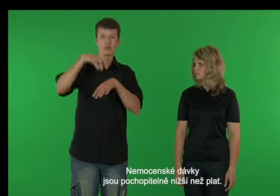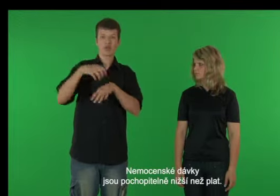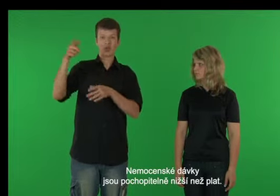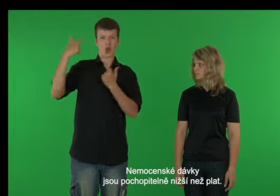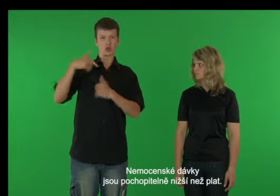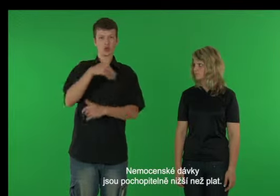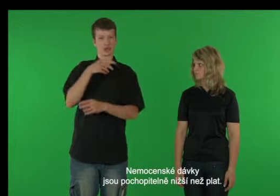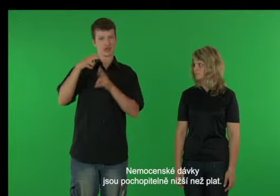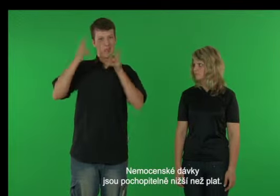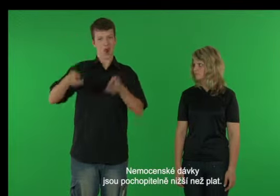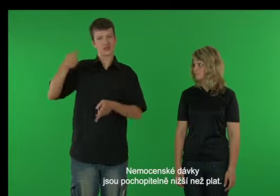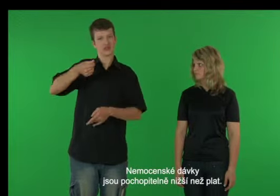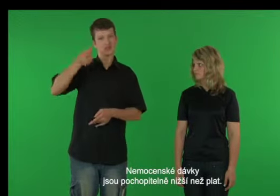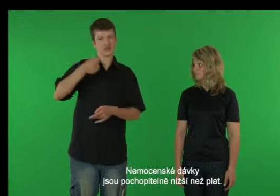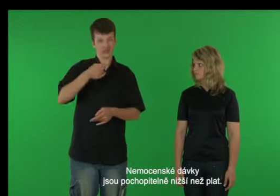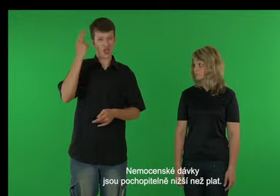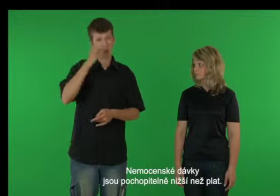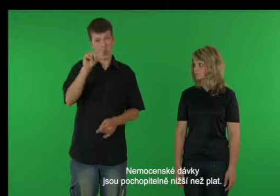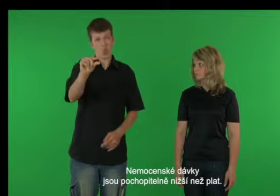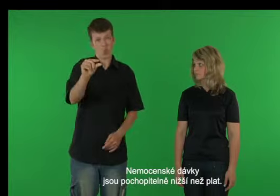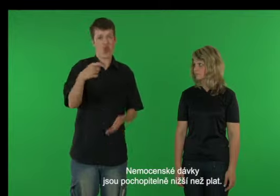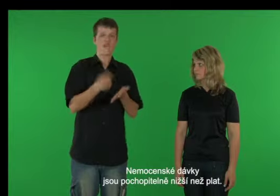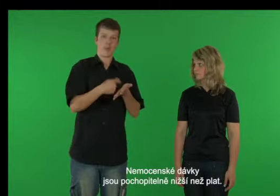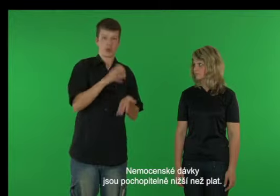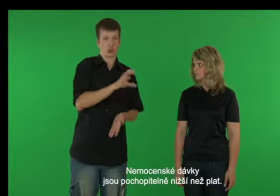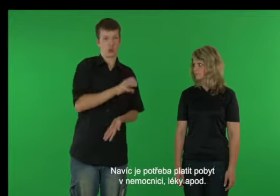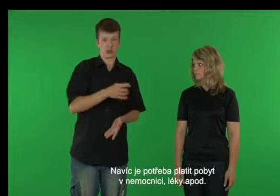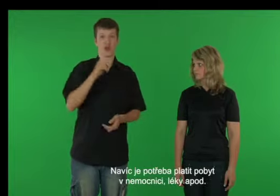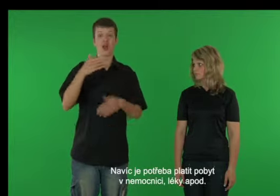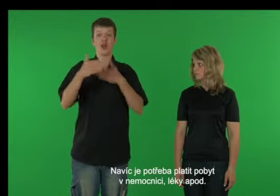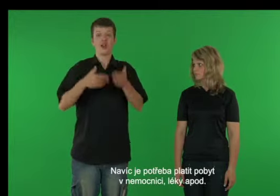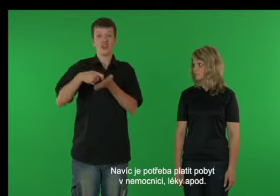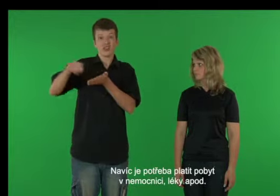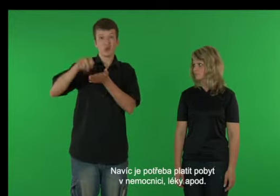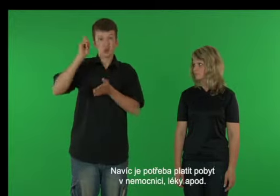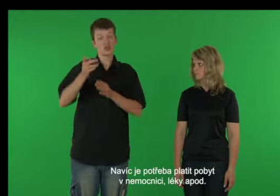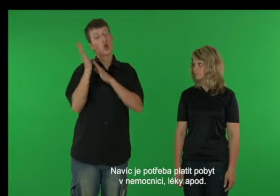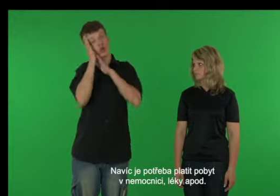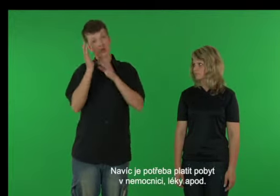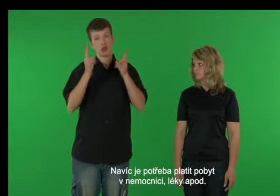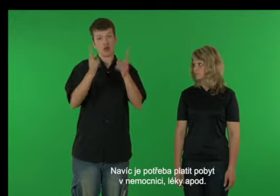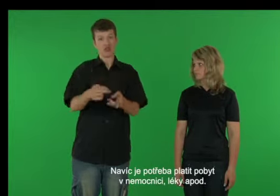pochopitelně nižší než plat. Navíc je potřeba platit pobyt v nemocnici, léky a podobně.